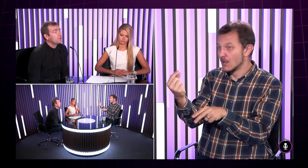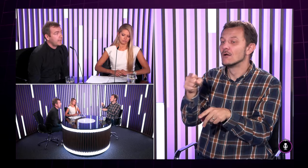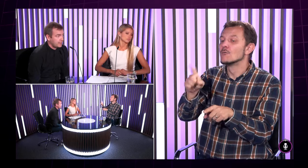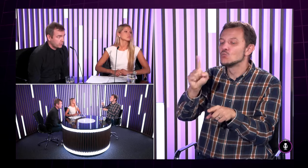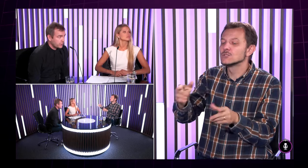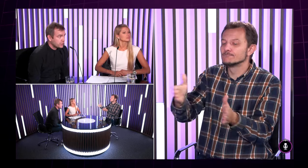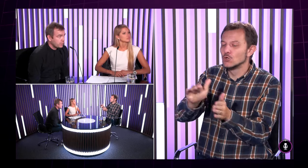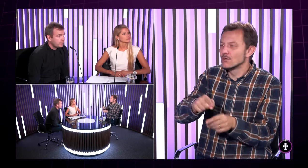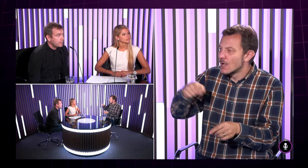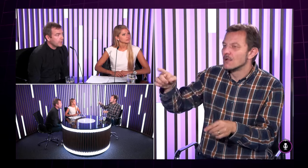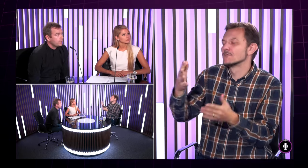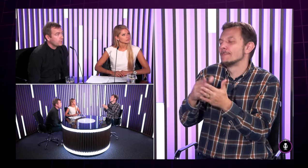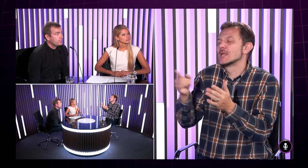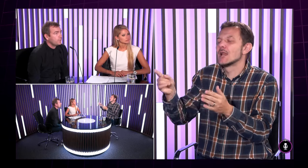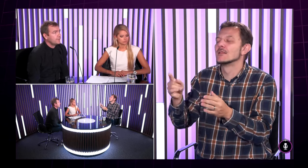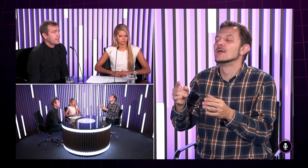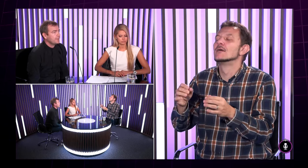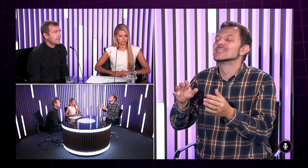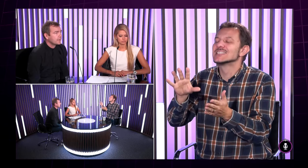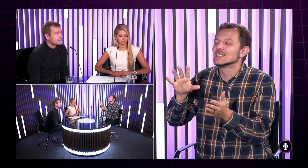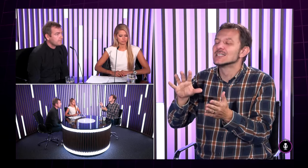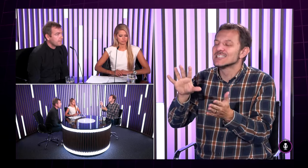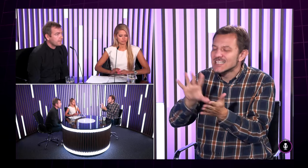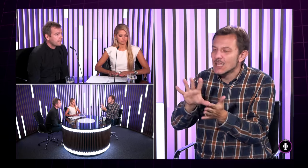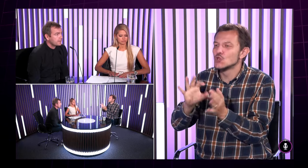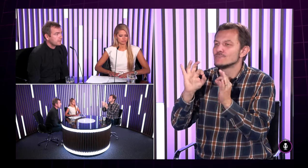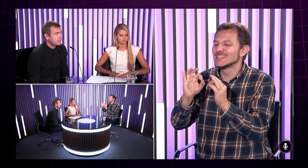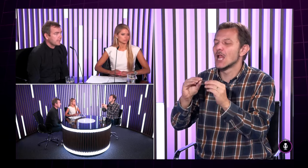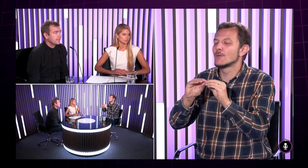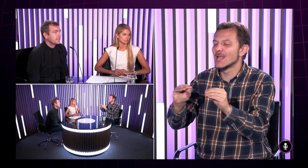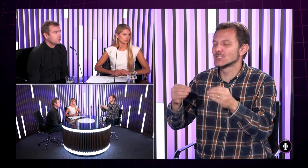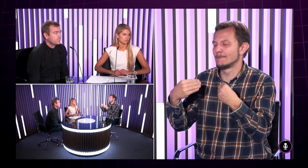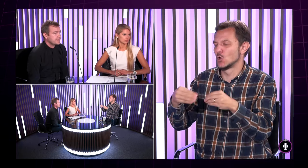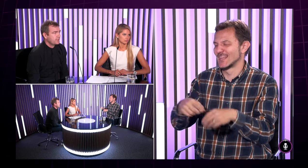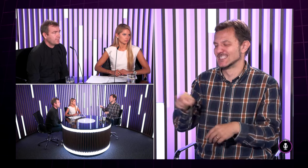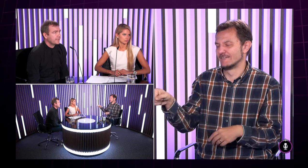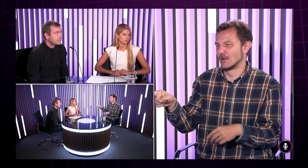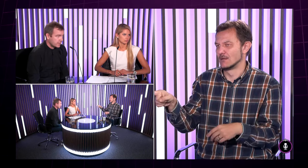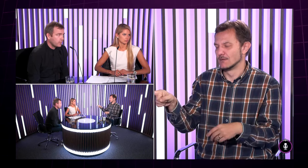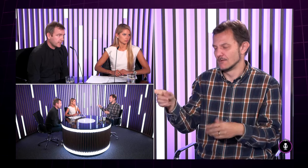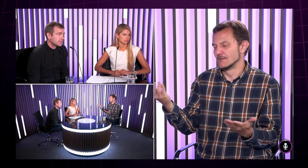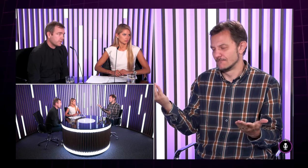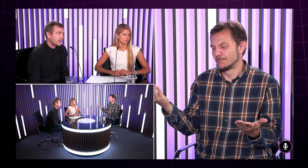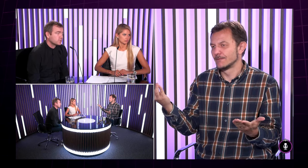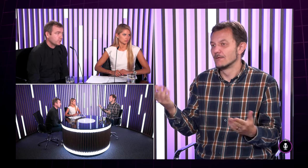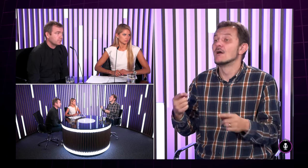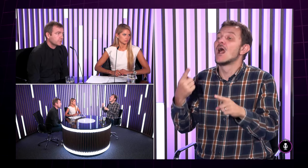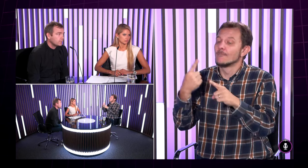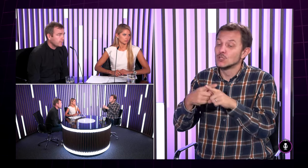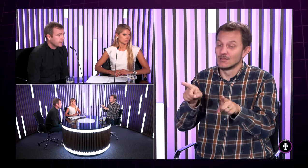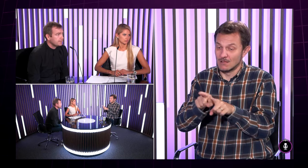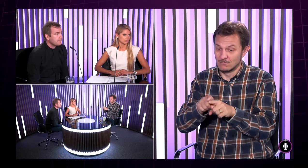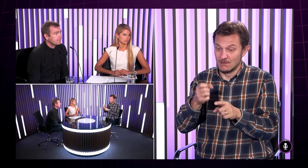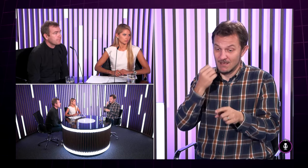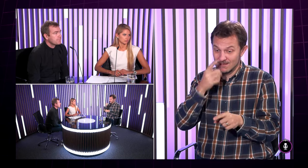a on rodičom potom povie napríklad, je centrum špeciálno-pedagogického poradenstva, kam sú potom